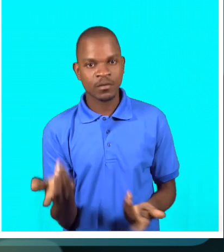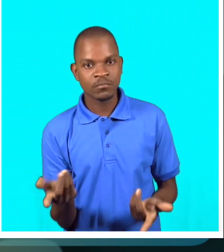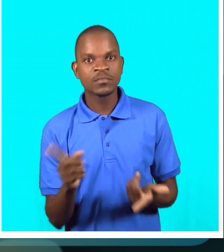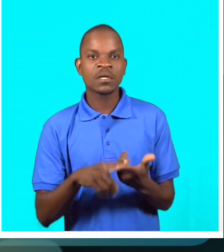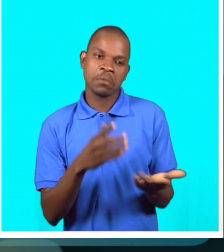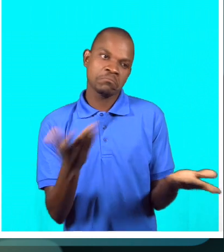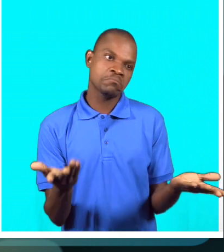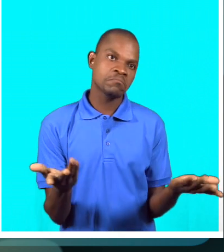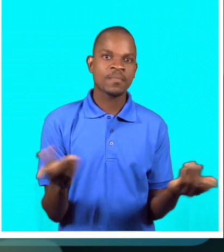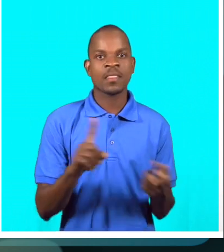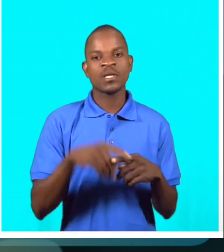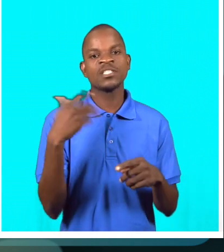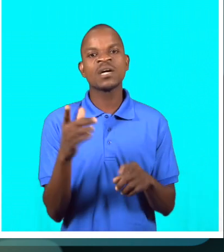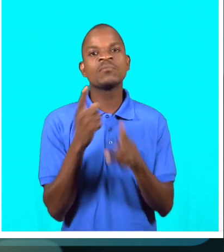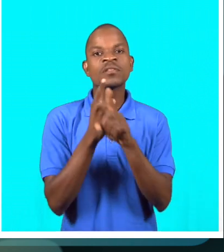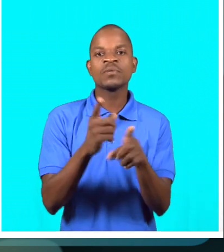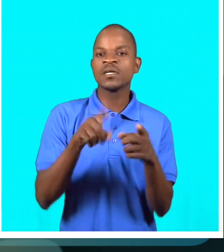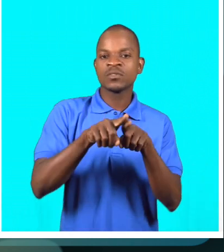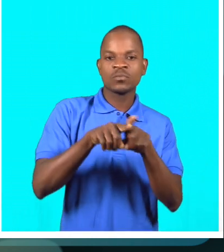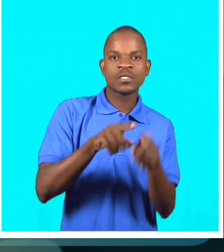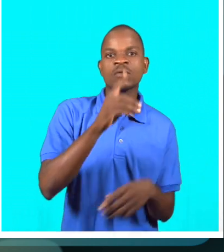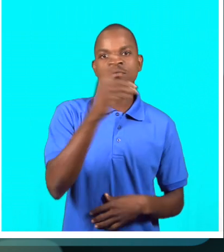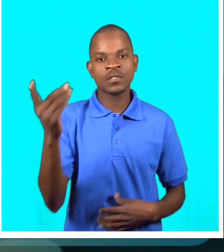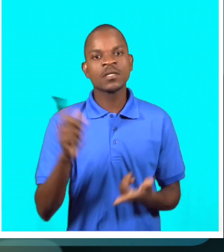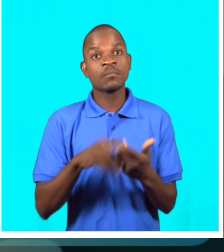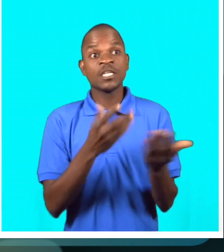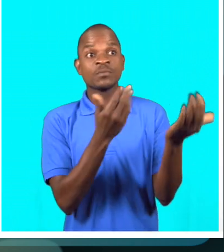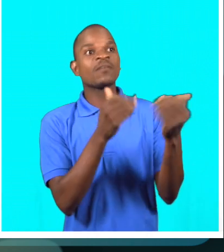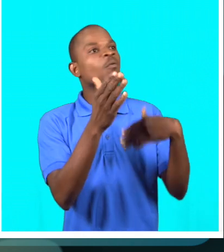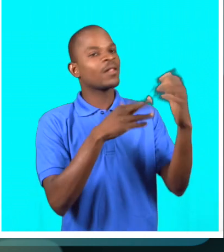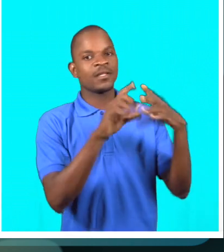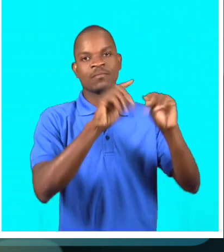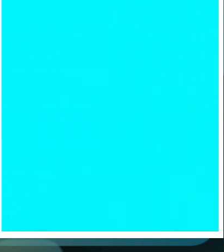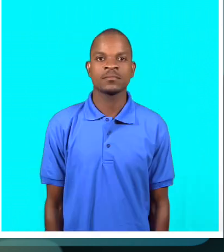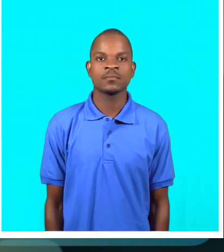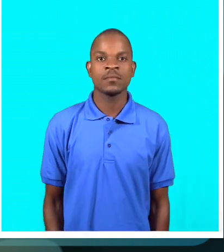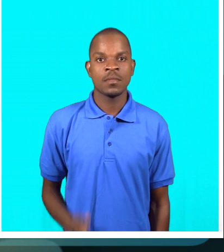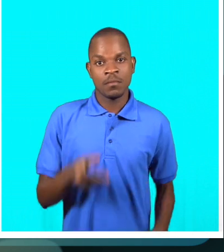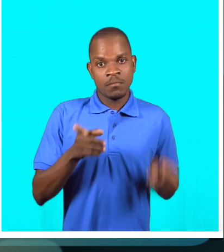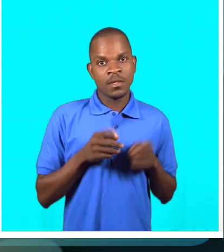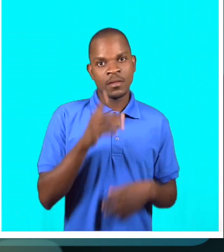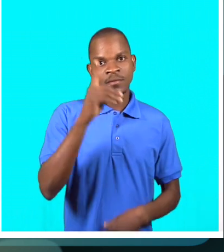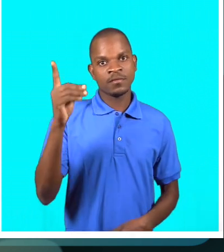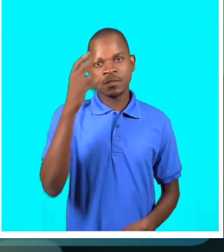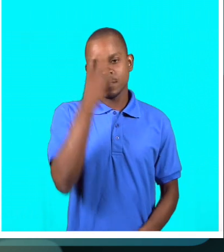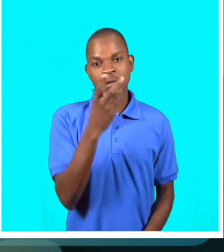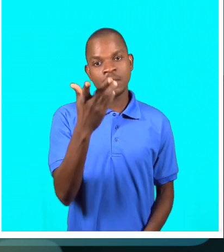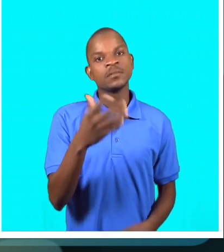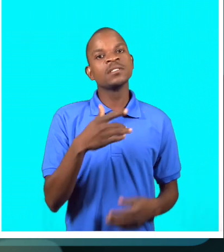e, enfim, fui aos Jogos Paralímpicos, então eu esperava que qualquer coisa pudesse mudar. Edmilsa considera-se vítima de